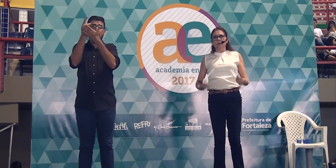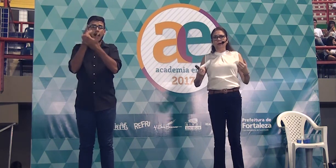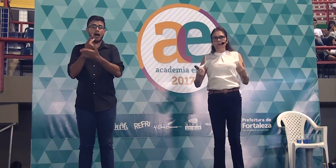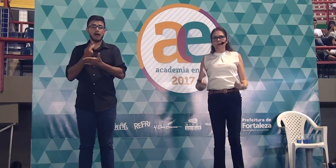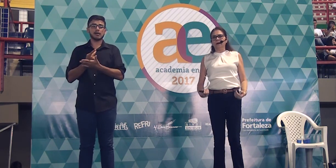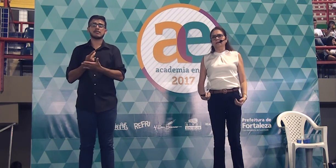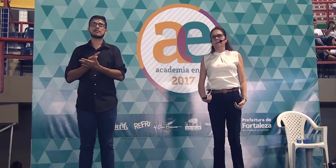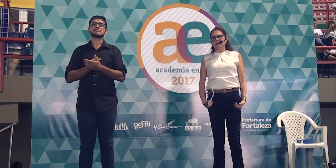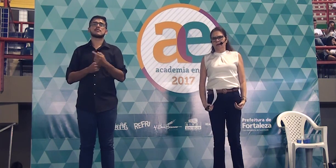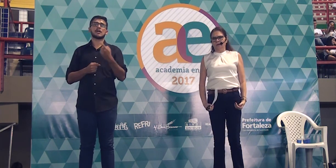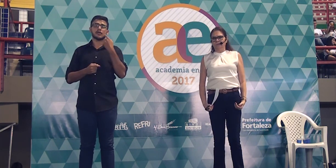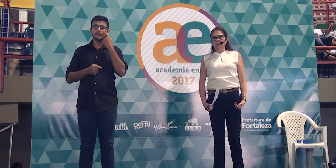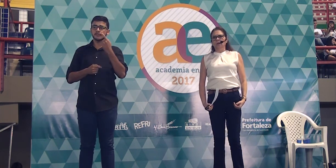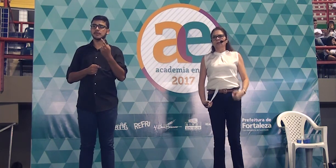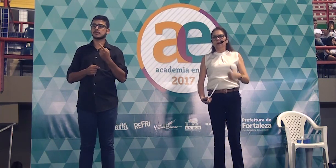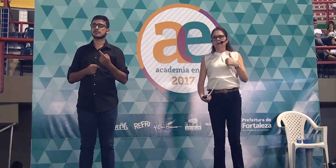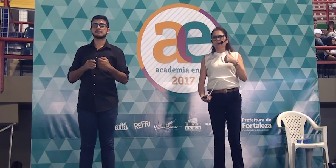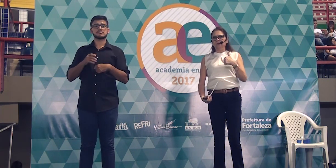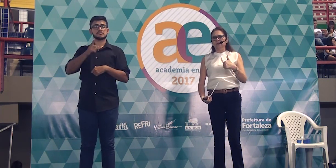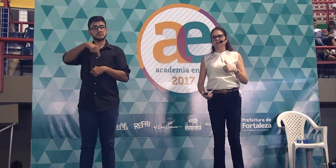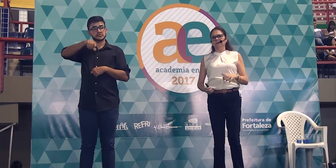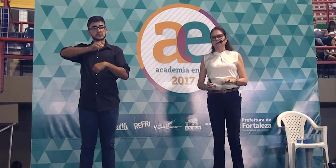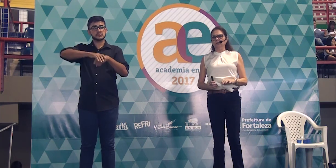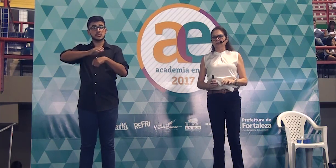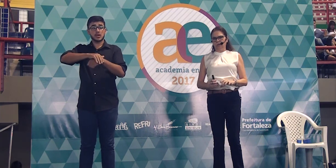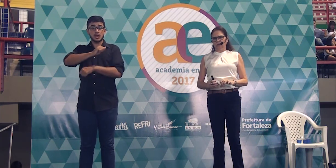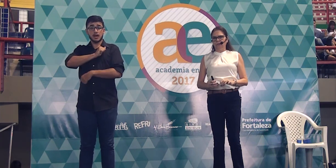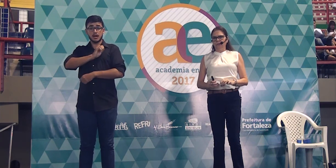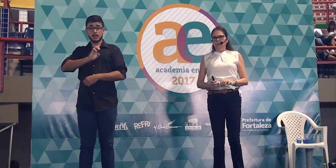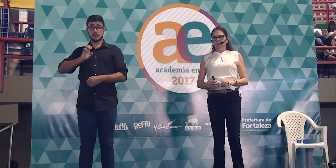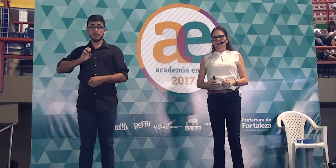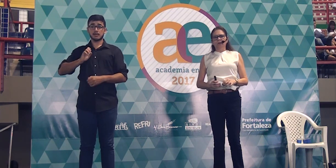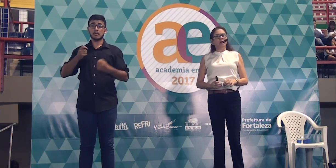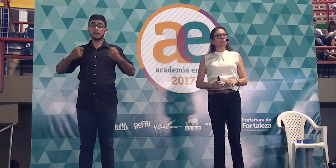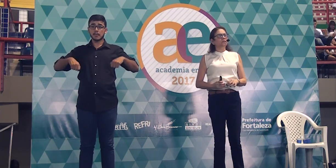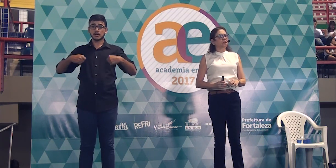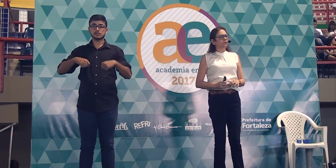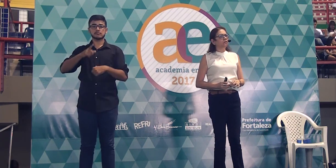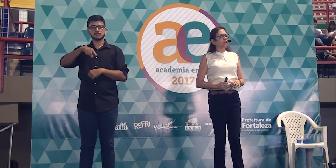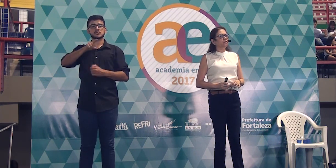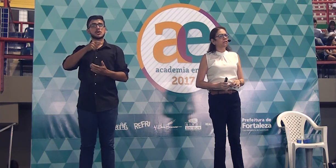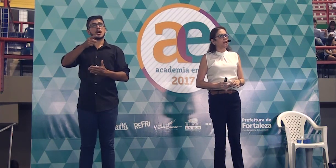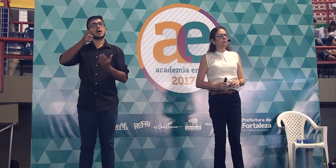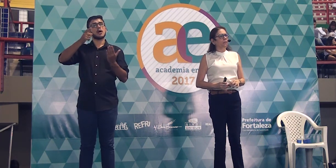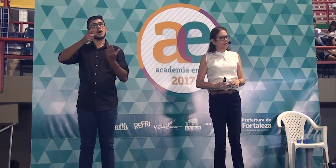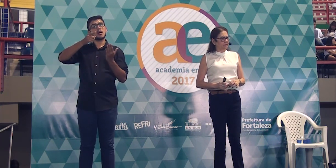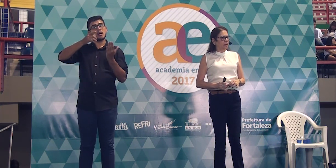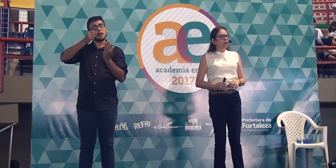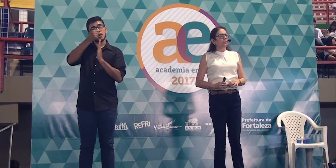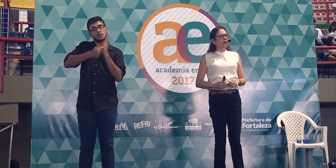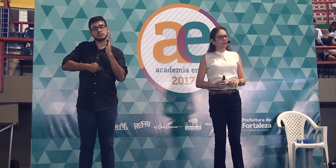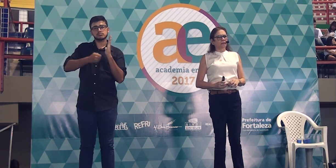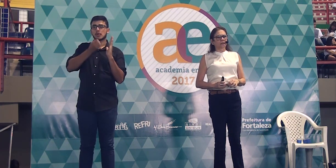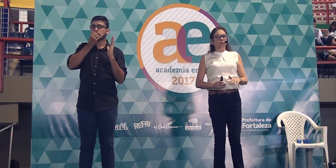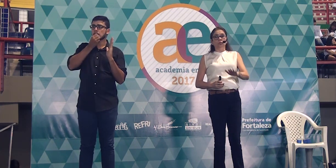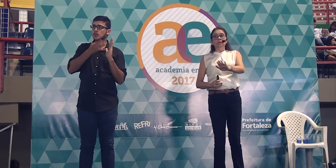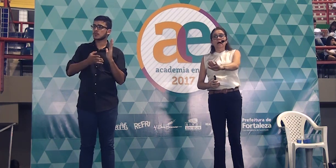aluno, no meu aluno do Academia Enem, eu quero que vocês façam bonito. Eu quero que vocês se deem bem. Para tanto,